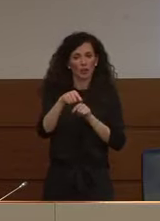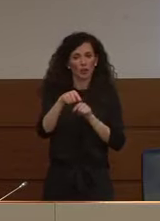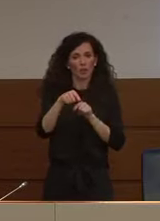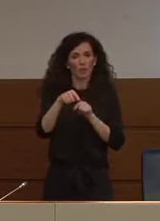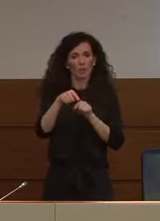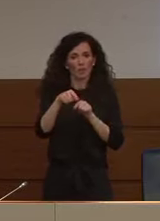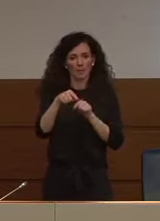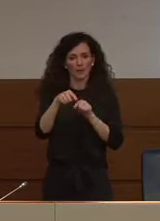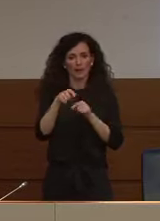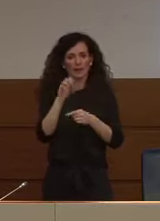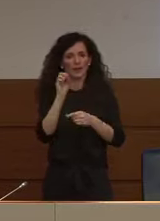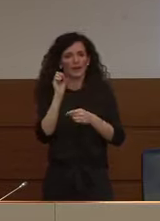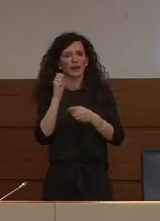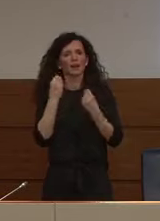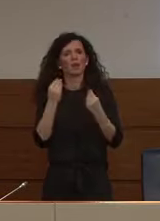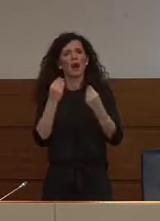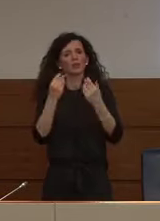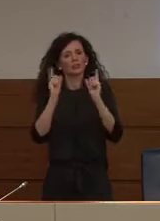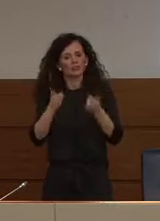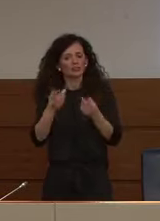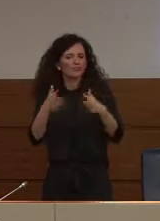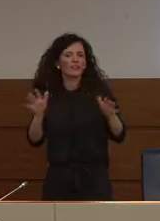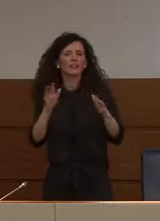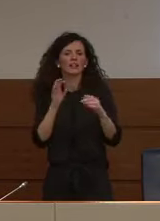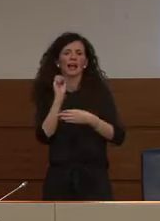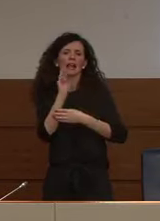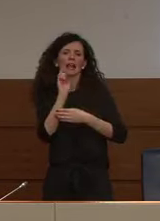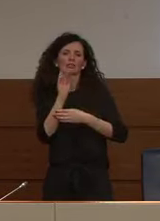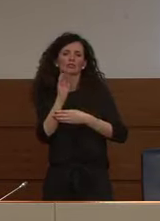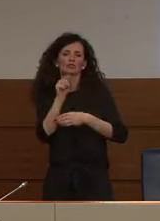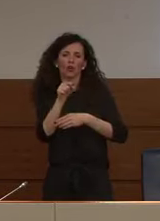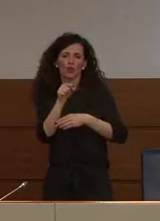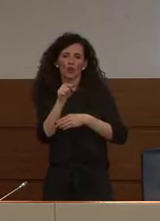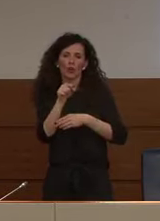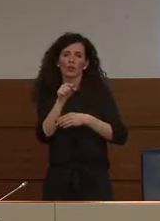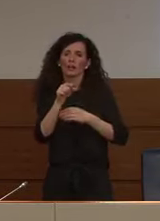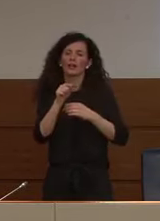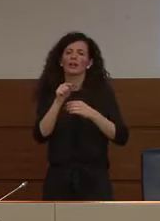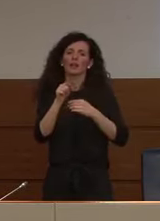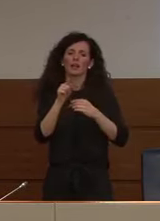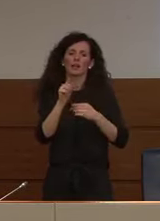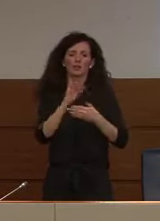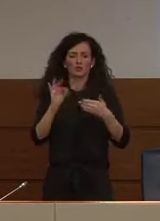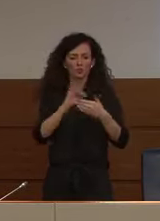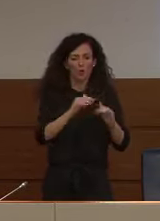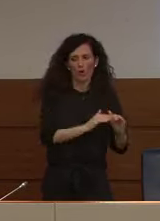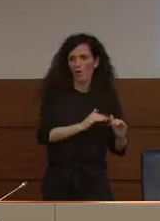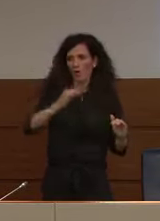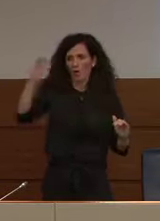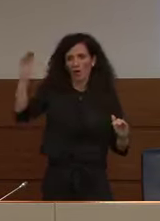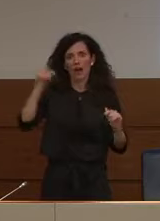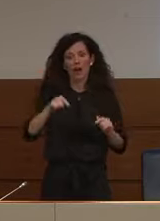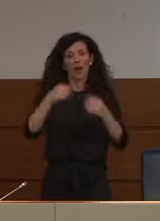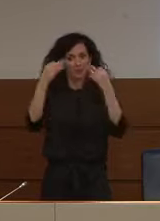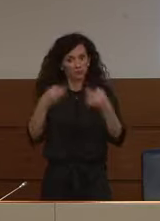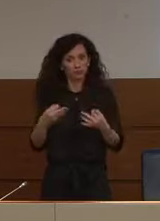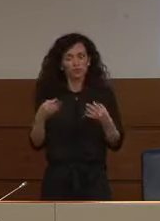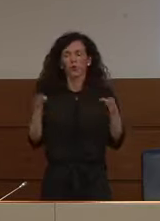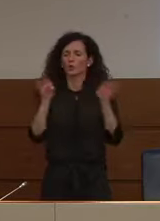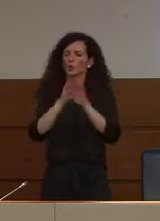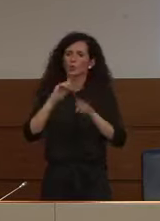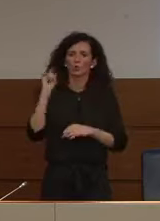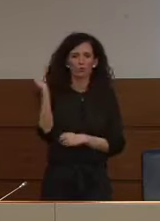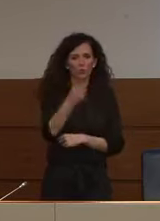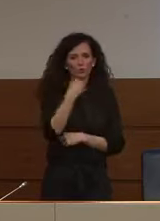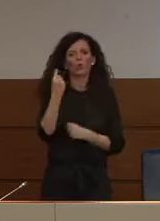lezioni frontali nelle scuole di ogni ordine grado ha detto ancora più chiaramente ne